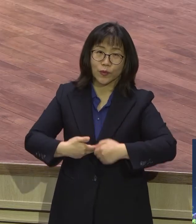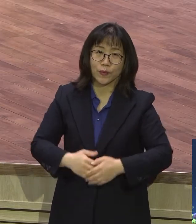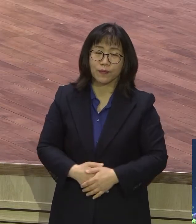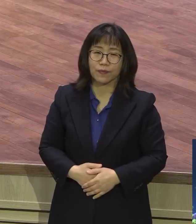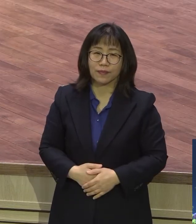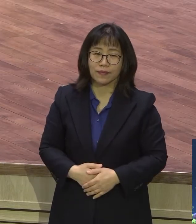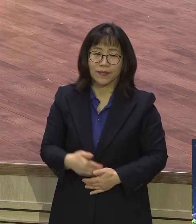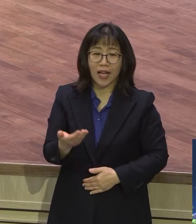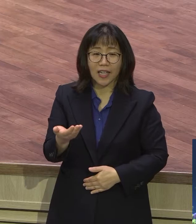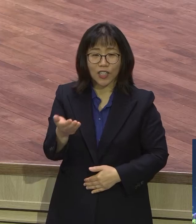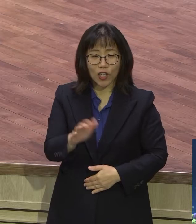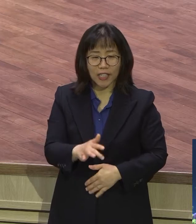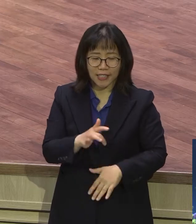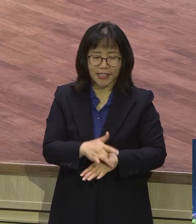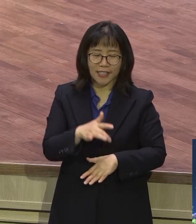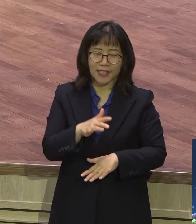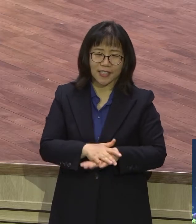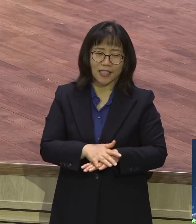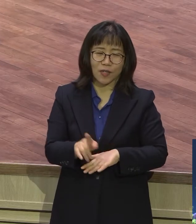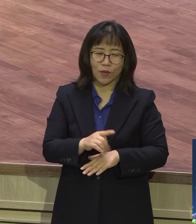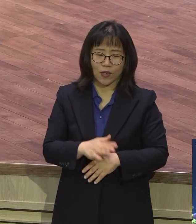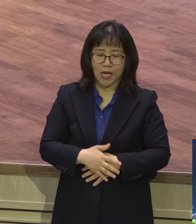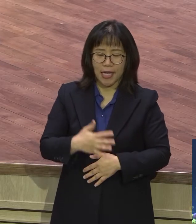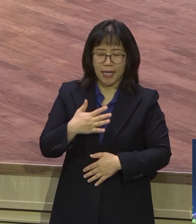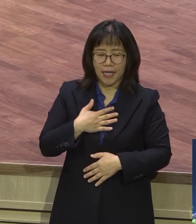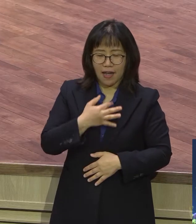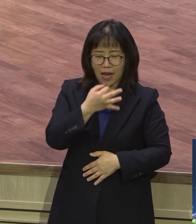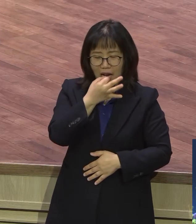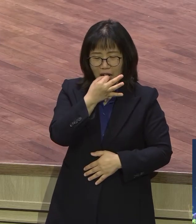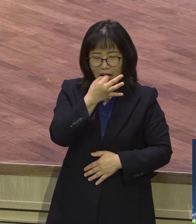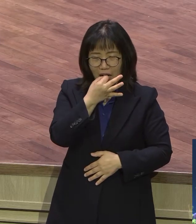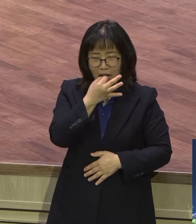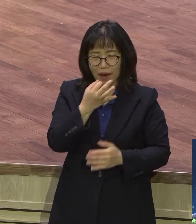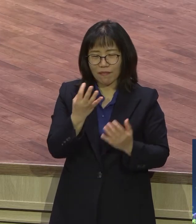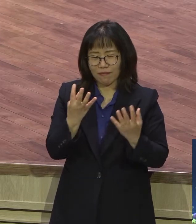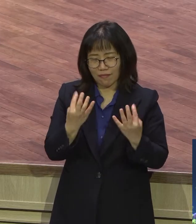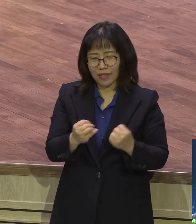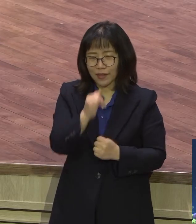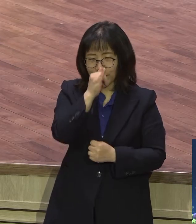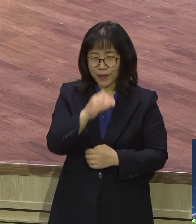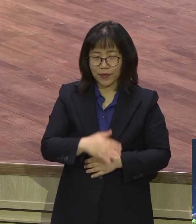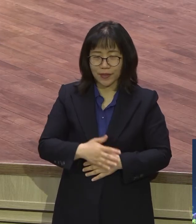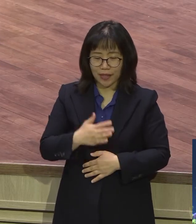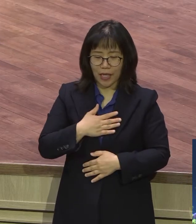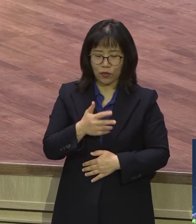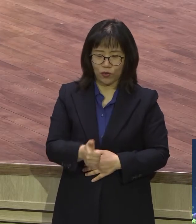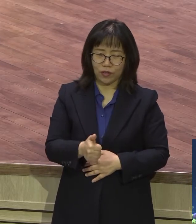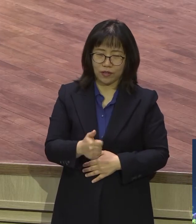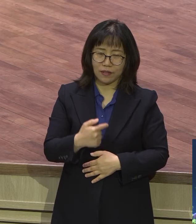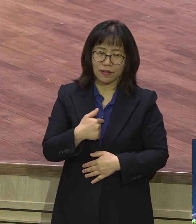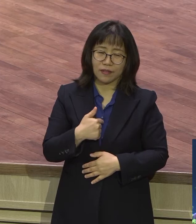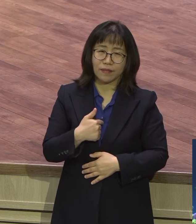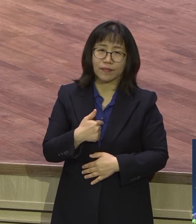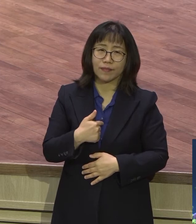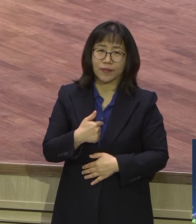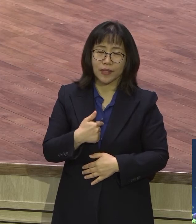아직까지 내가 주인 된 모습들이 많이 있습니다 내가 주인 성령이 주인 돼서 끌려가야 되는데